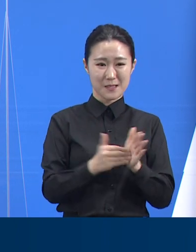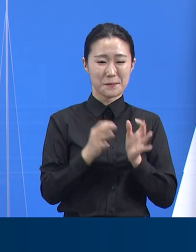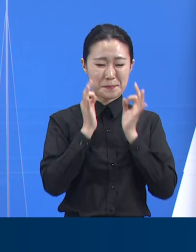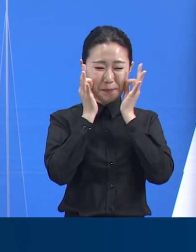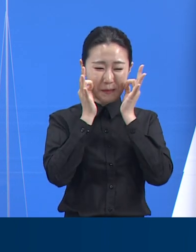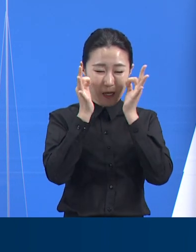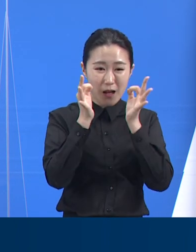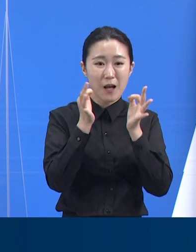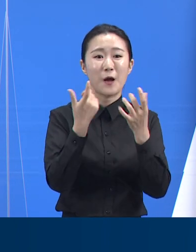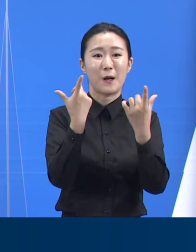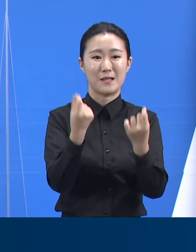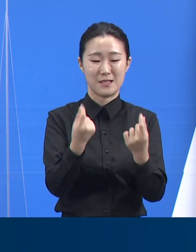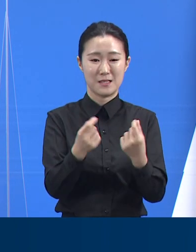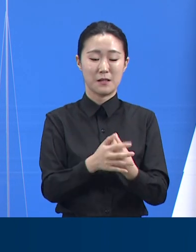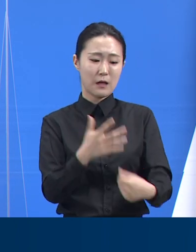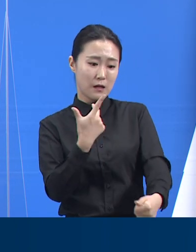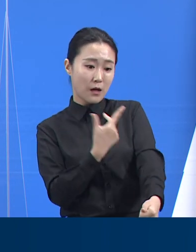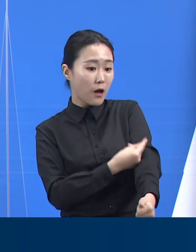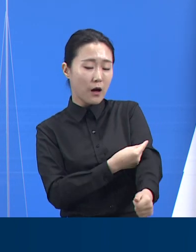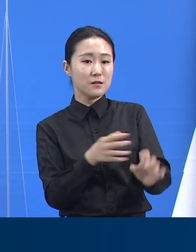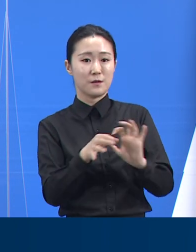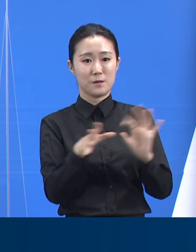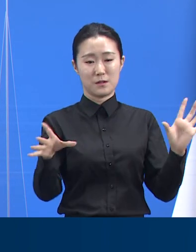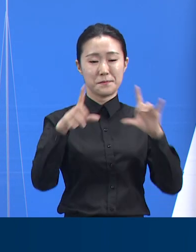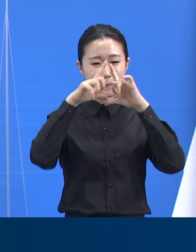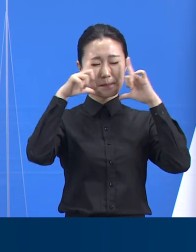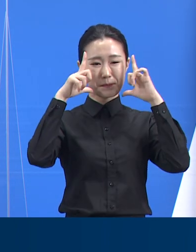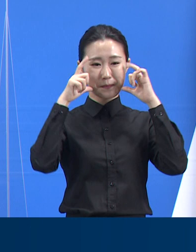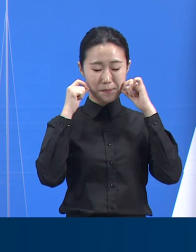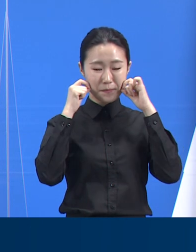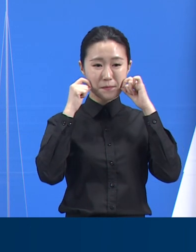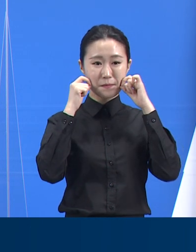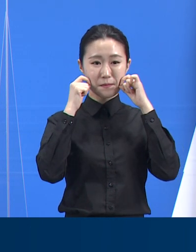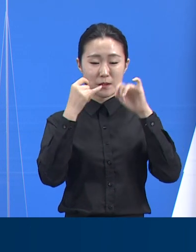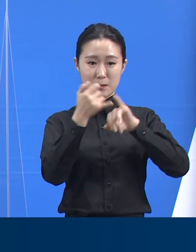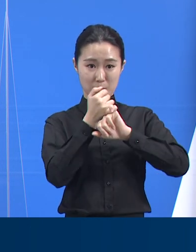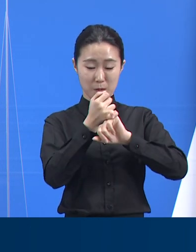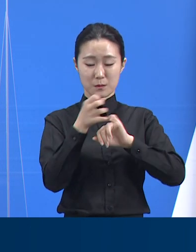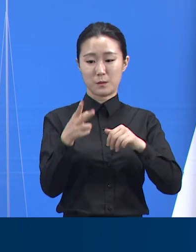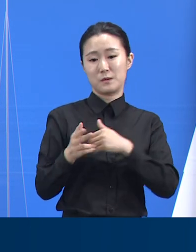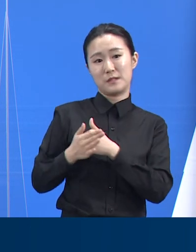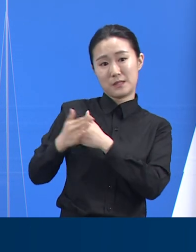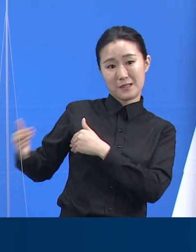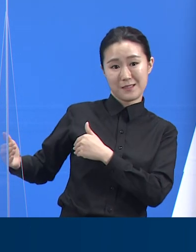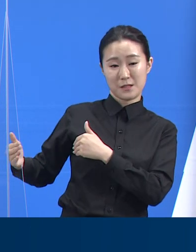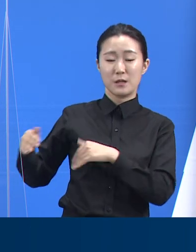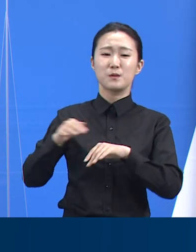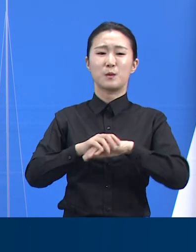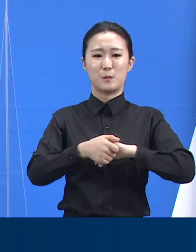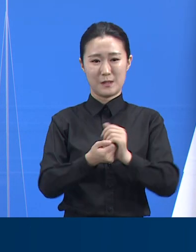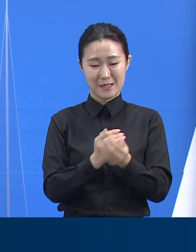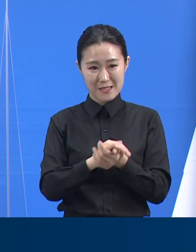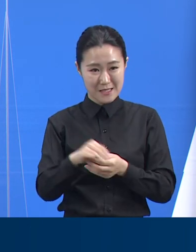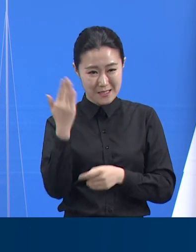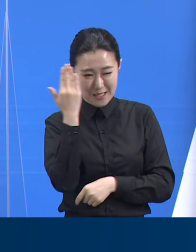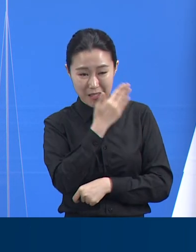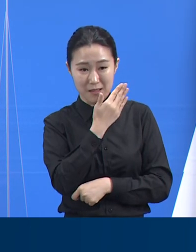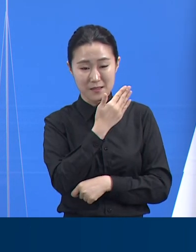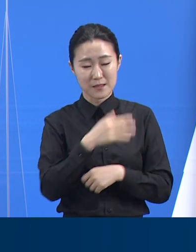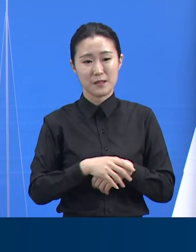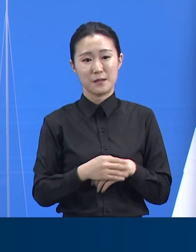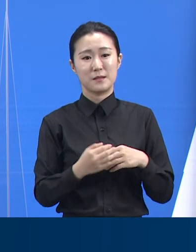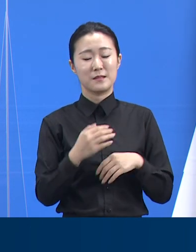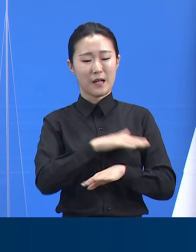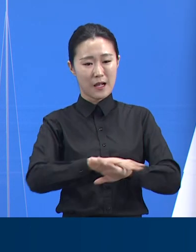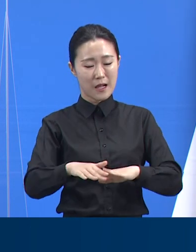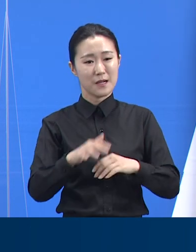예방접종과 상관없이 실내외 마스크 착용, 사회적 거리 두기, 손 씻기 등 방역수칙 준수에 신경 써주시기